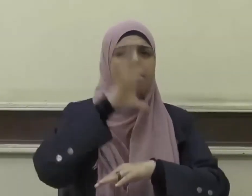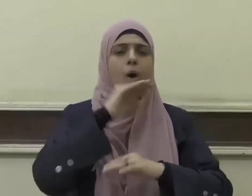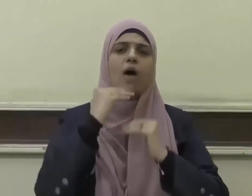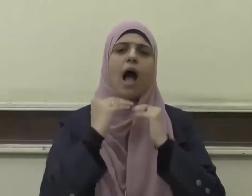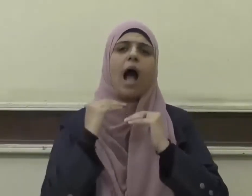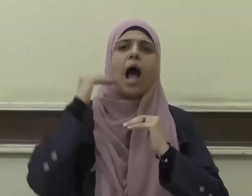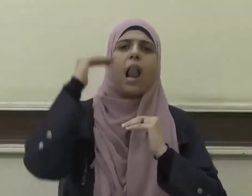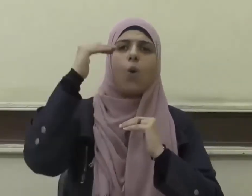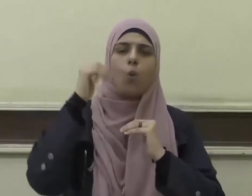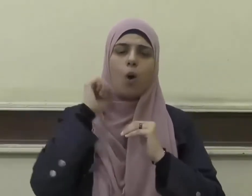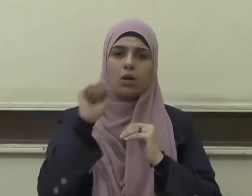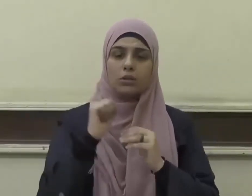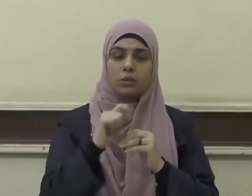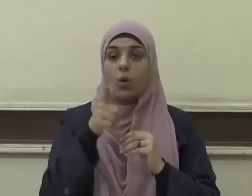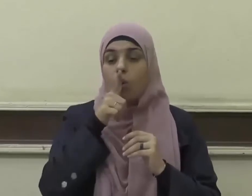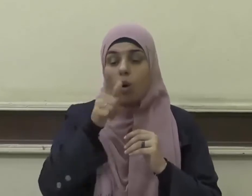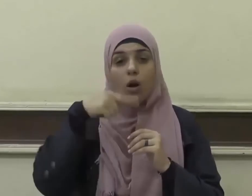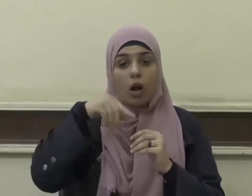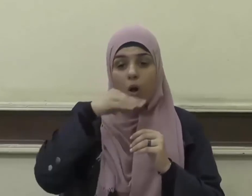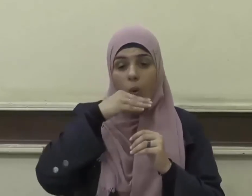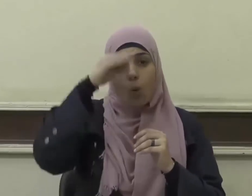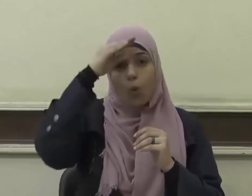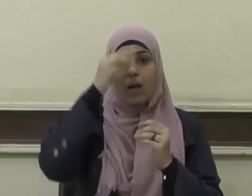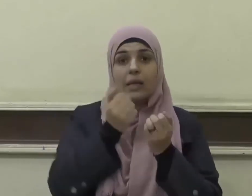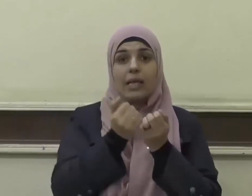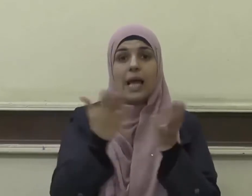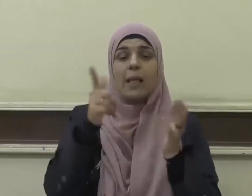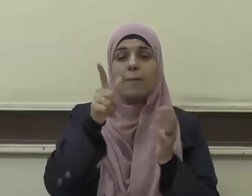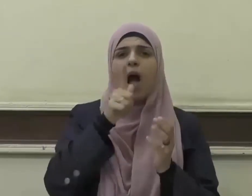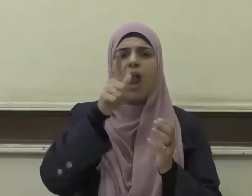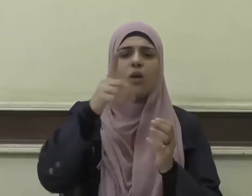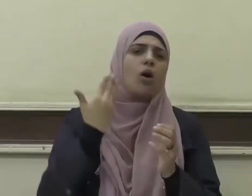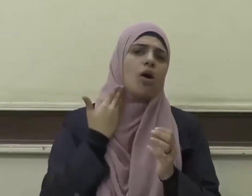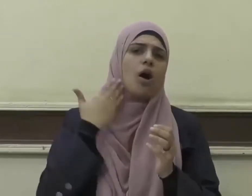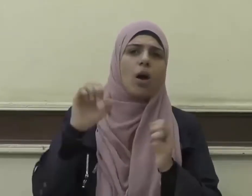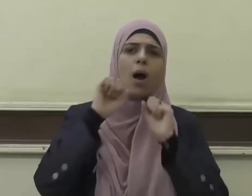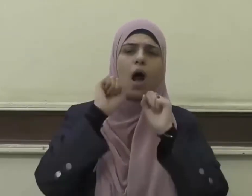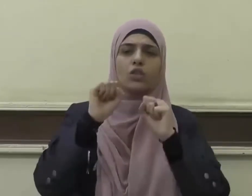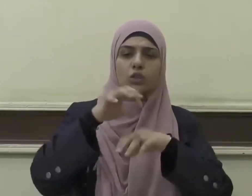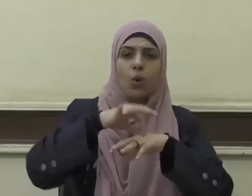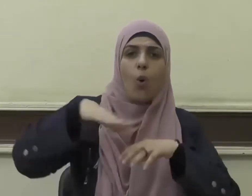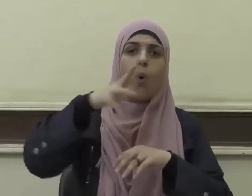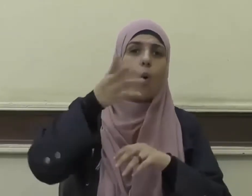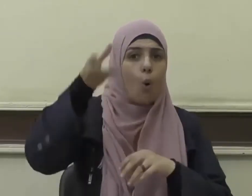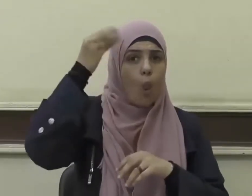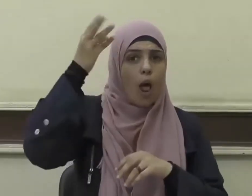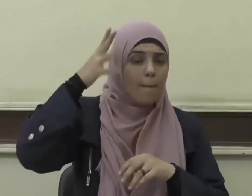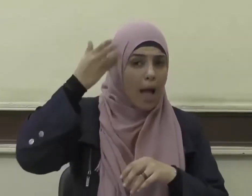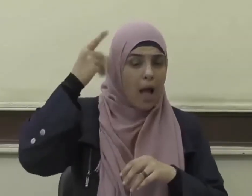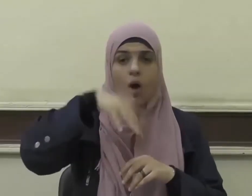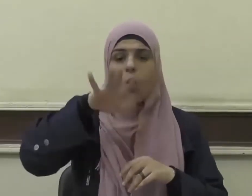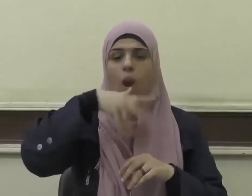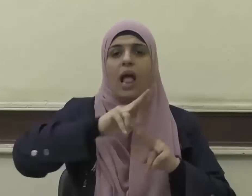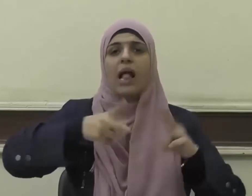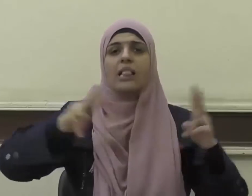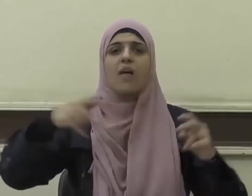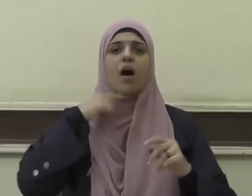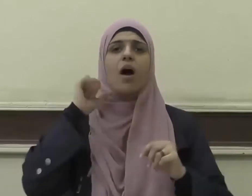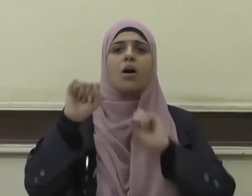ولقد أعلى القرآن الكريم من شأن العلماء على اختلاف تخصصاتهم فقال تعالى